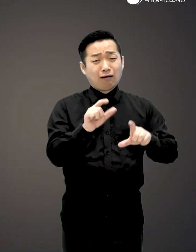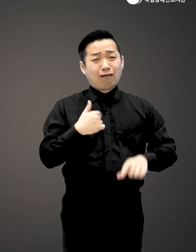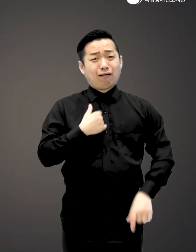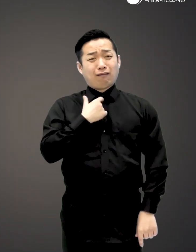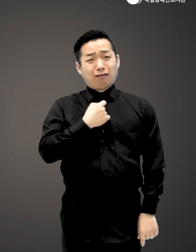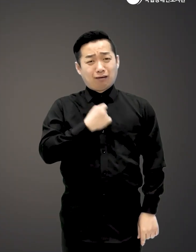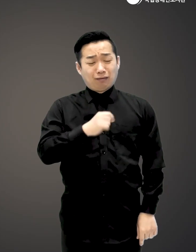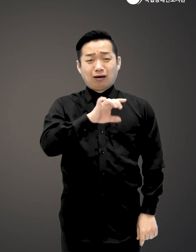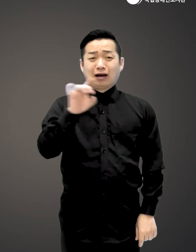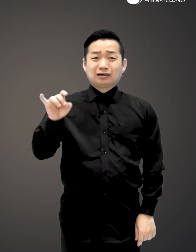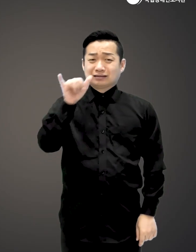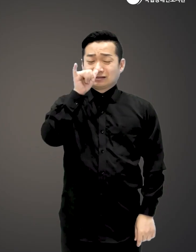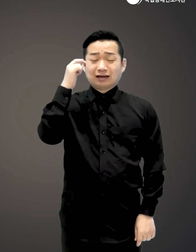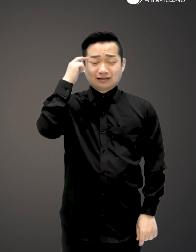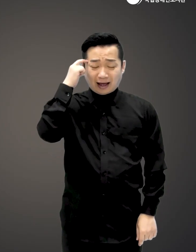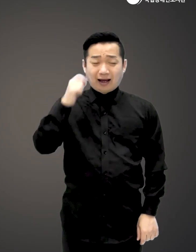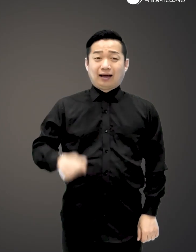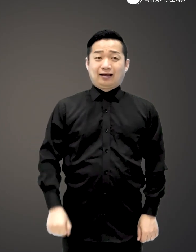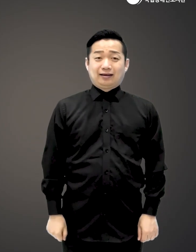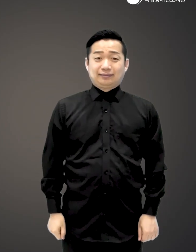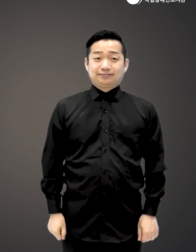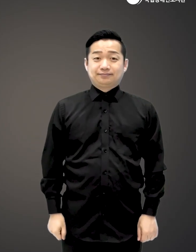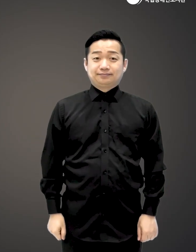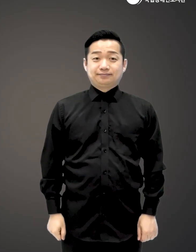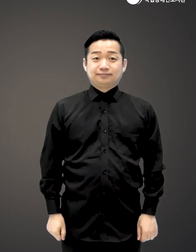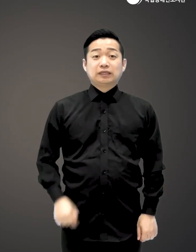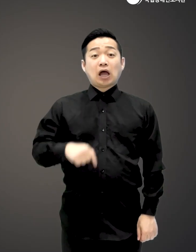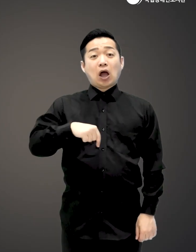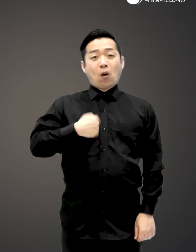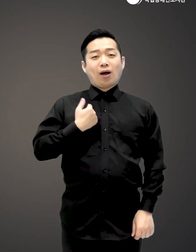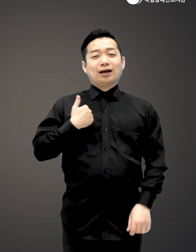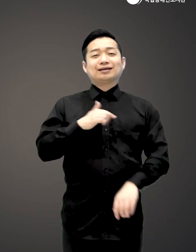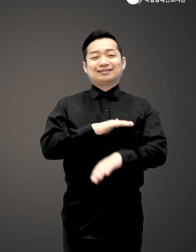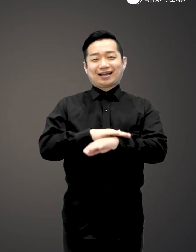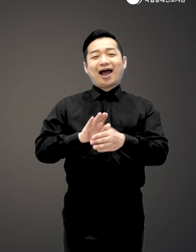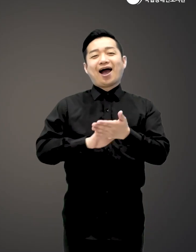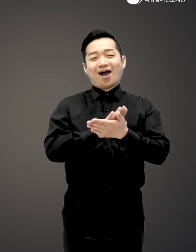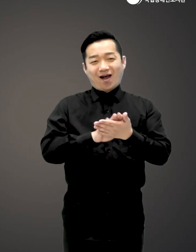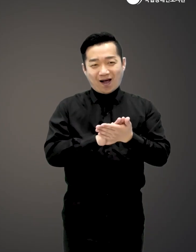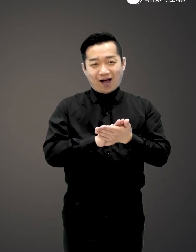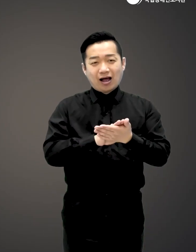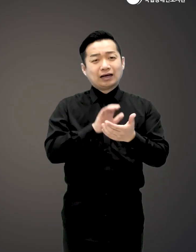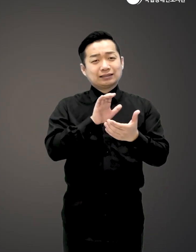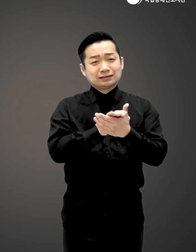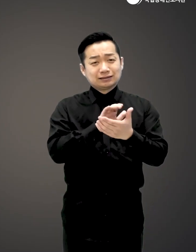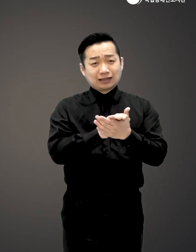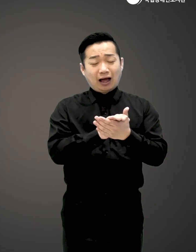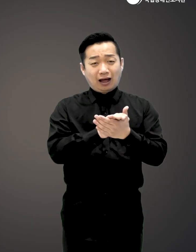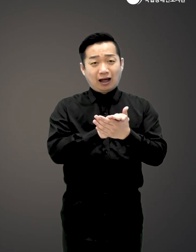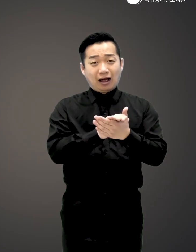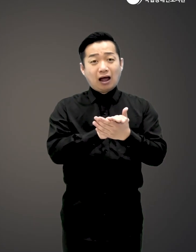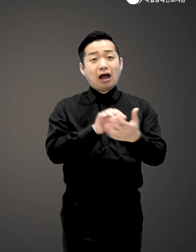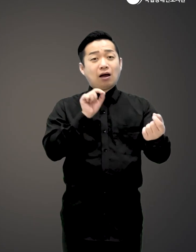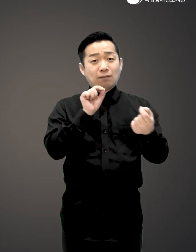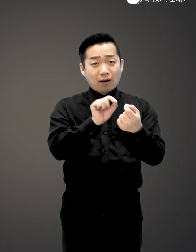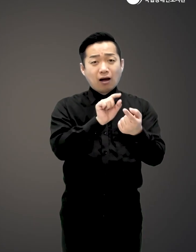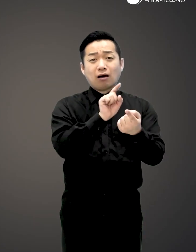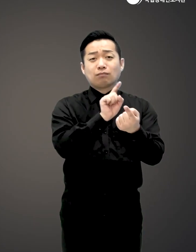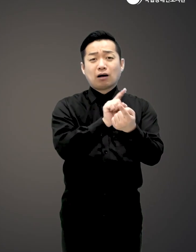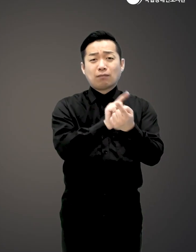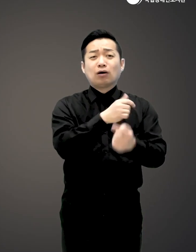되나? 하고 가끔 생각했어요 혼자서도 잘 놀고 친한 사람하고만 봐도 충분한데